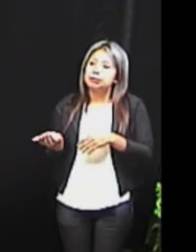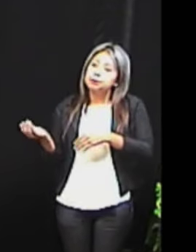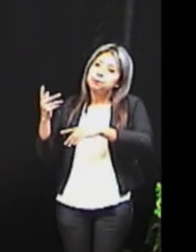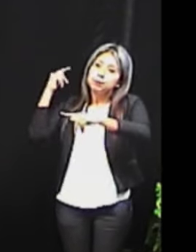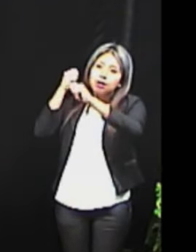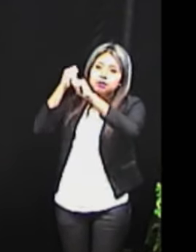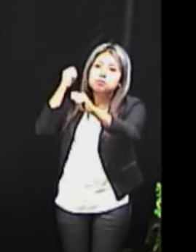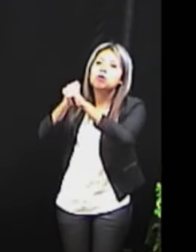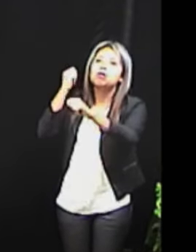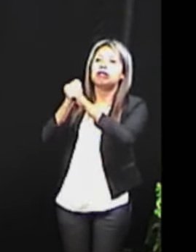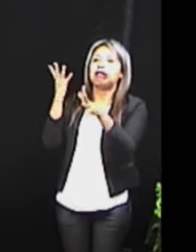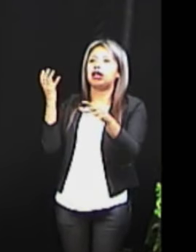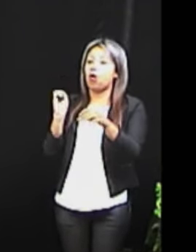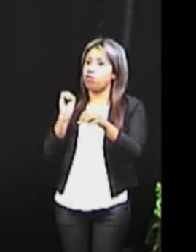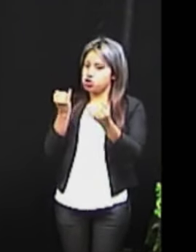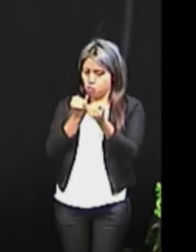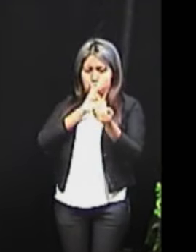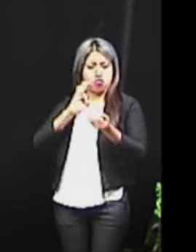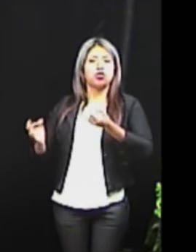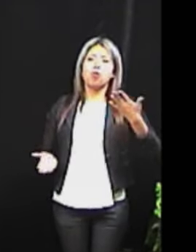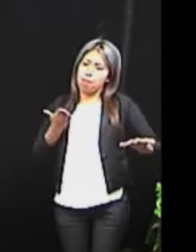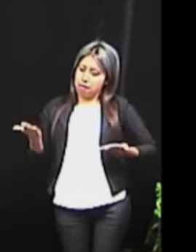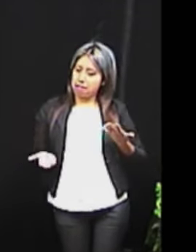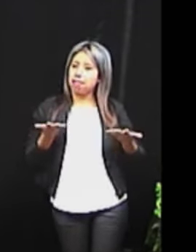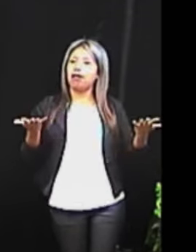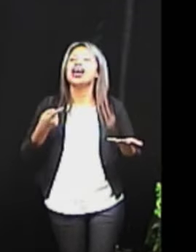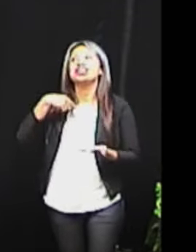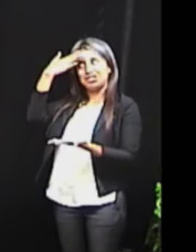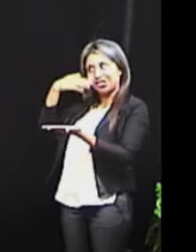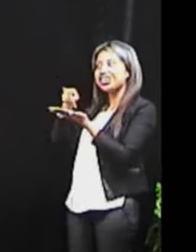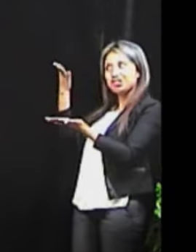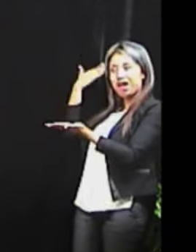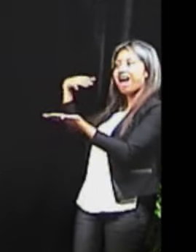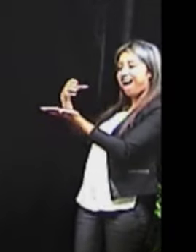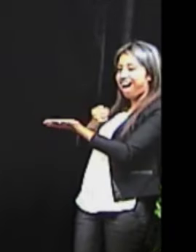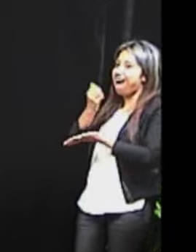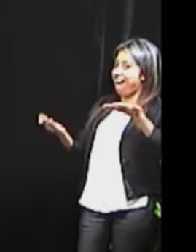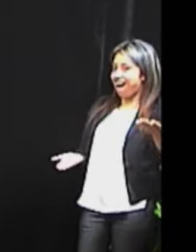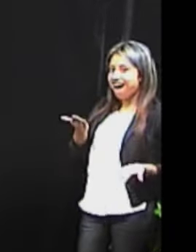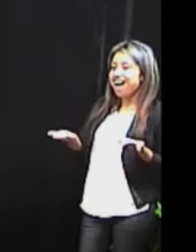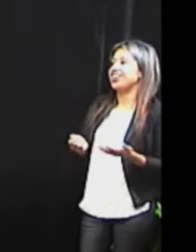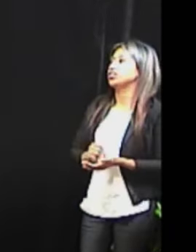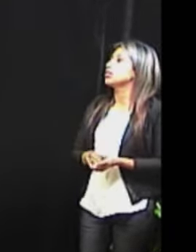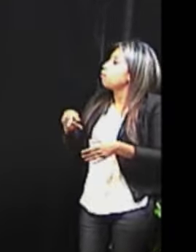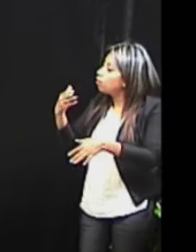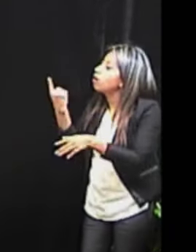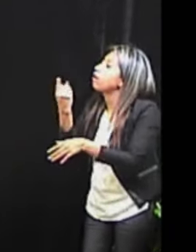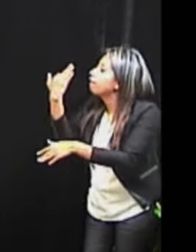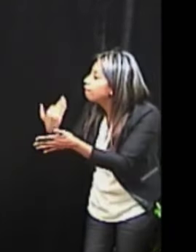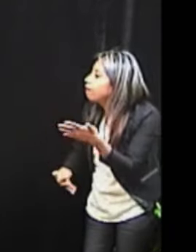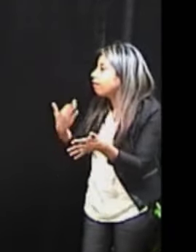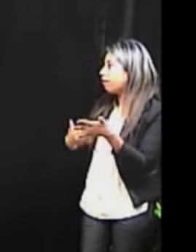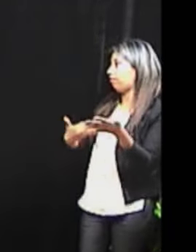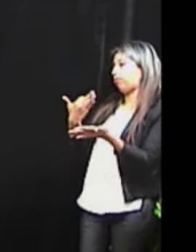público, vamos al cine y hasta bailamos. Yo sé que tú eres un campeón en el baile, pero entonces, David, ¿qué nos haría falta? La pregunta